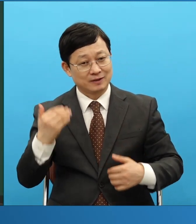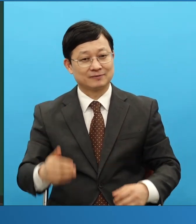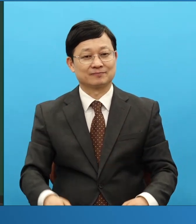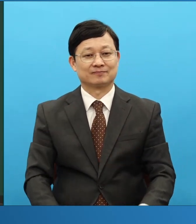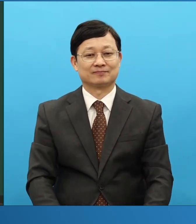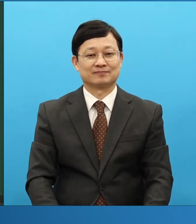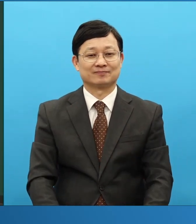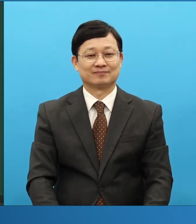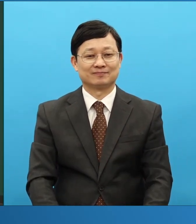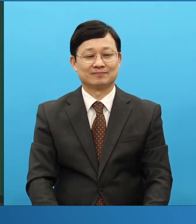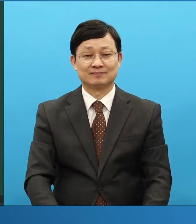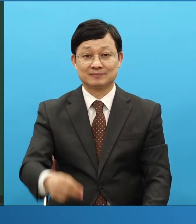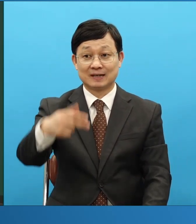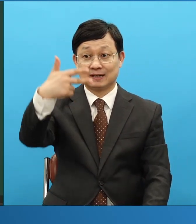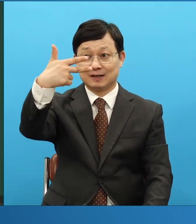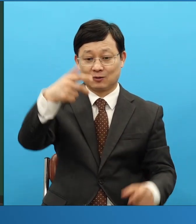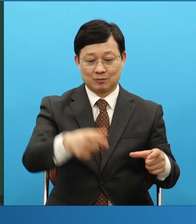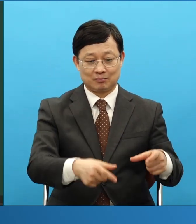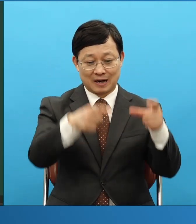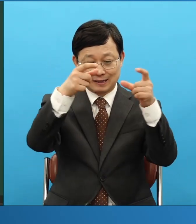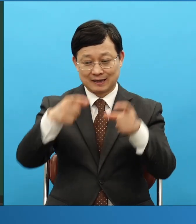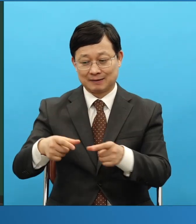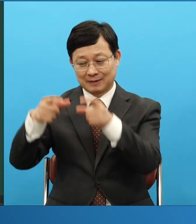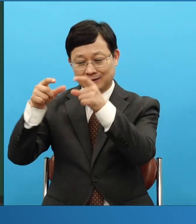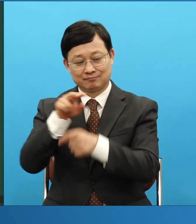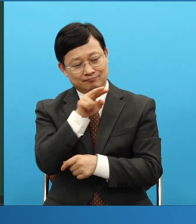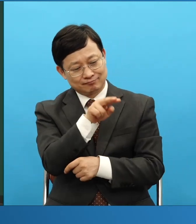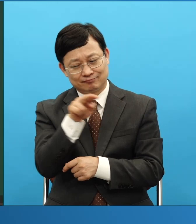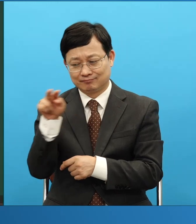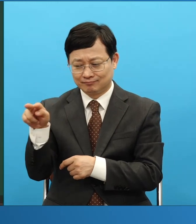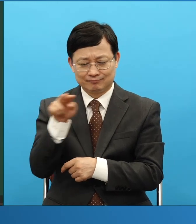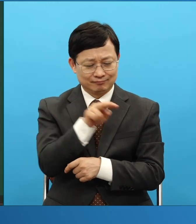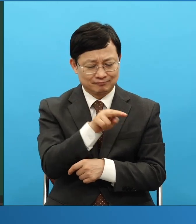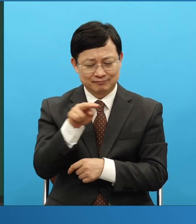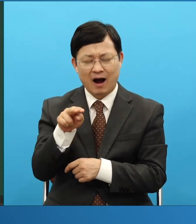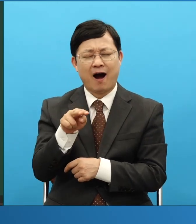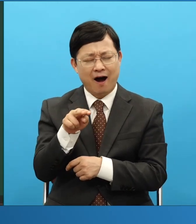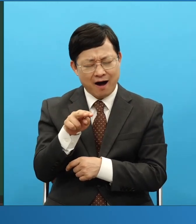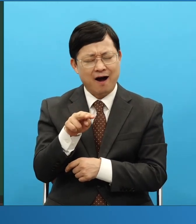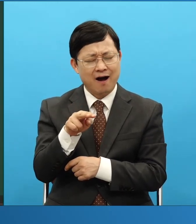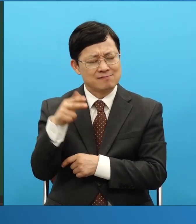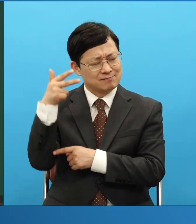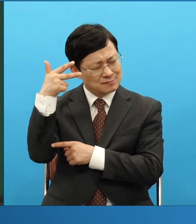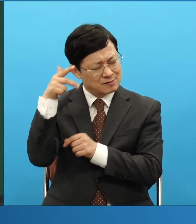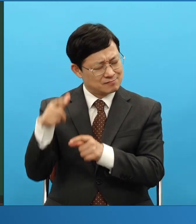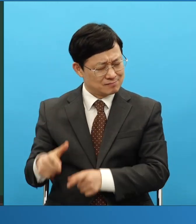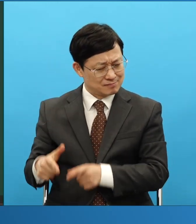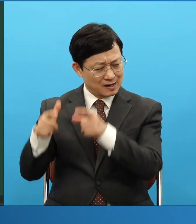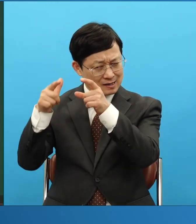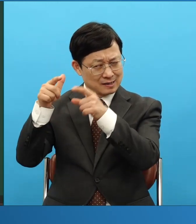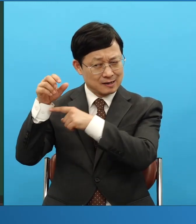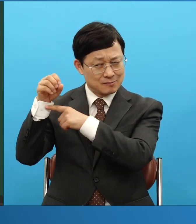이러고 막 이러고 다 몰라도 돼 그냥 아 그 순간에 비치 캠프만 남았대요